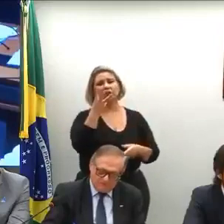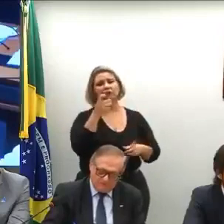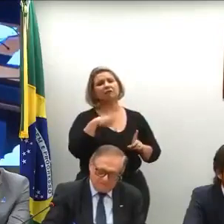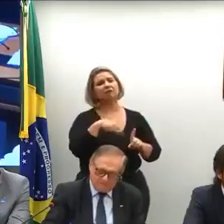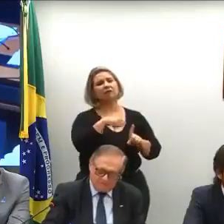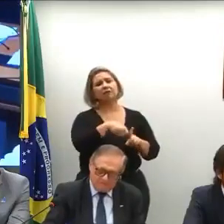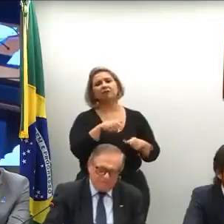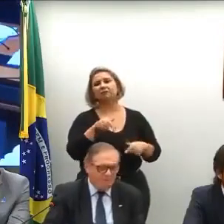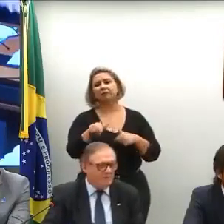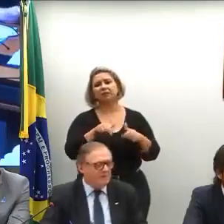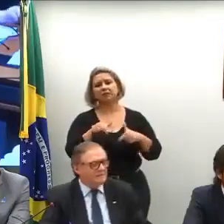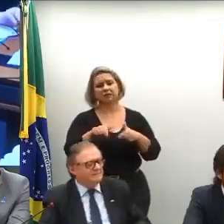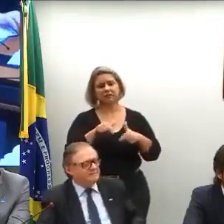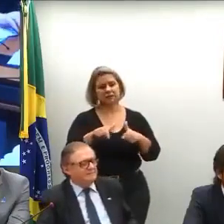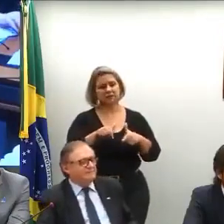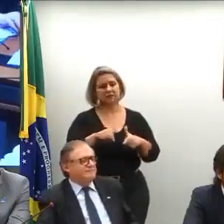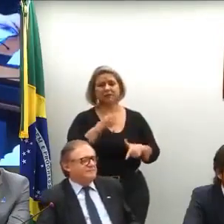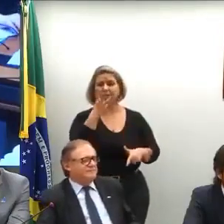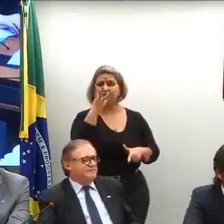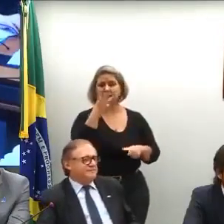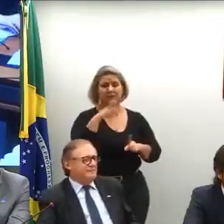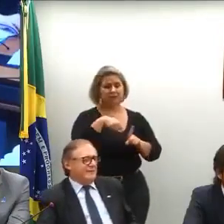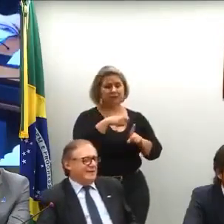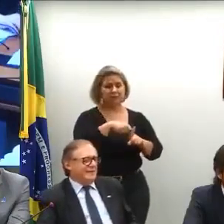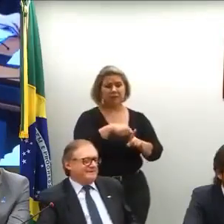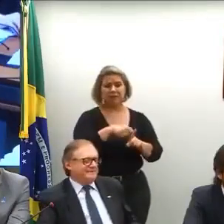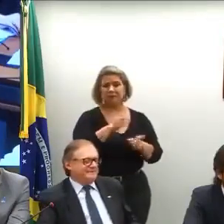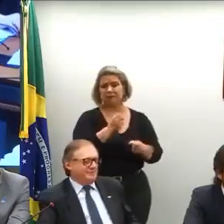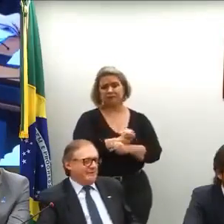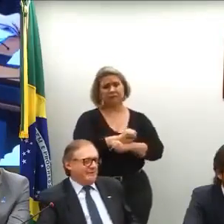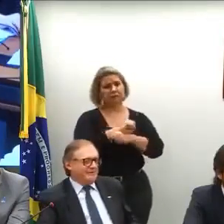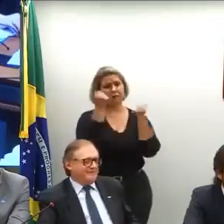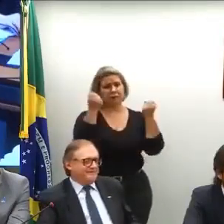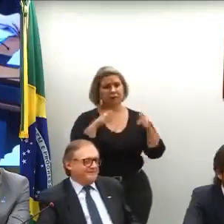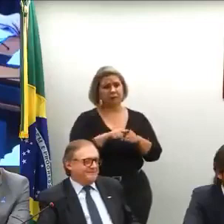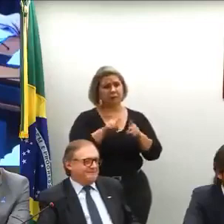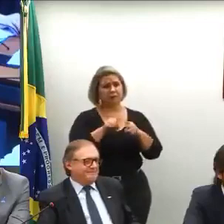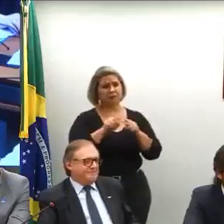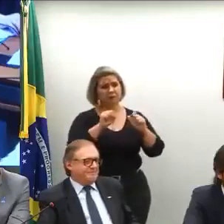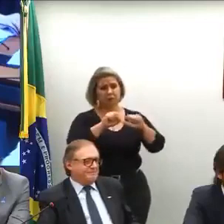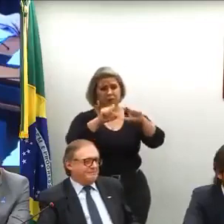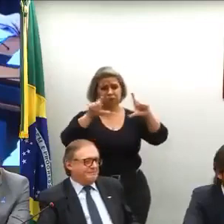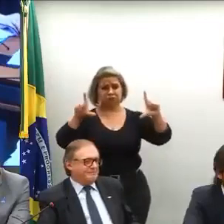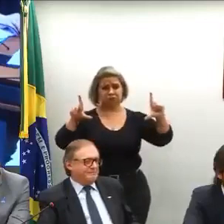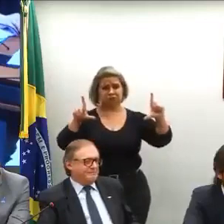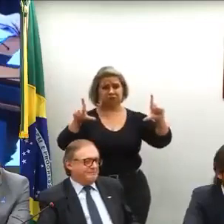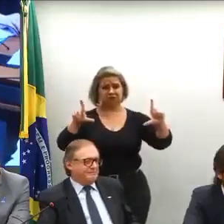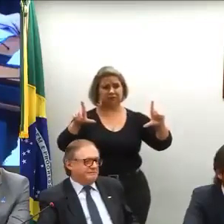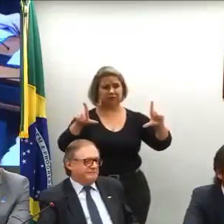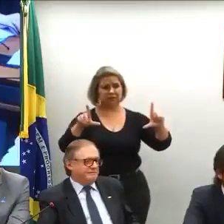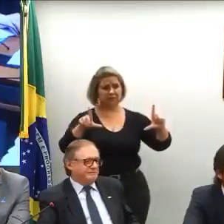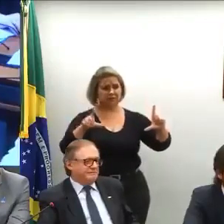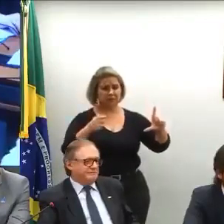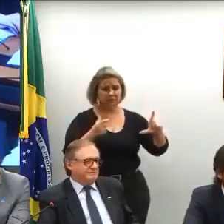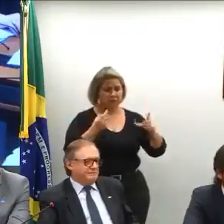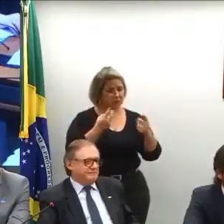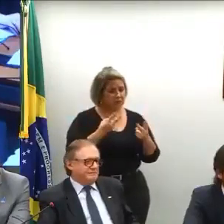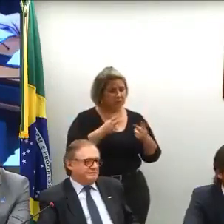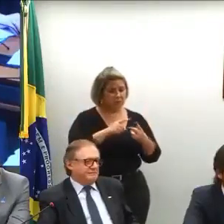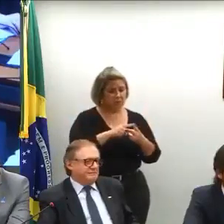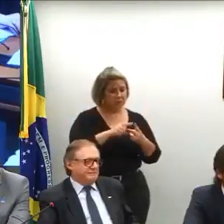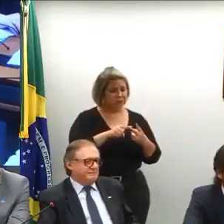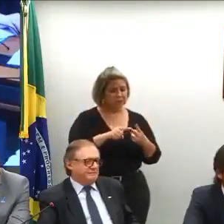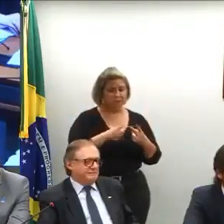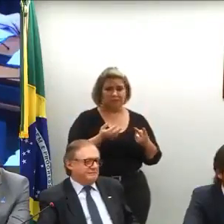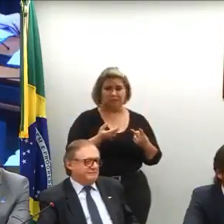ministro, em um trimestre, não é possível que o senhor apresente um PowerPoint com dois, três desejos para cada área